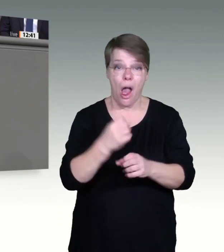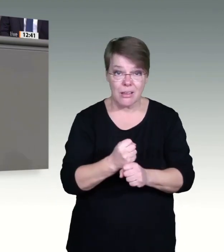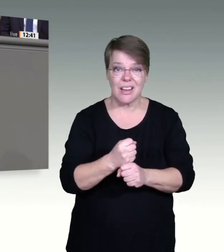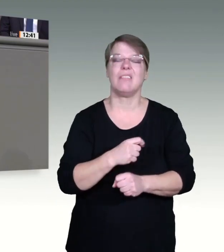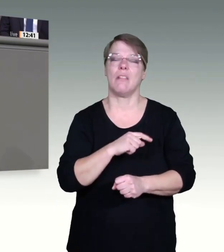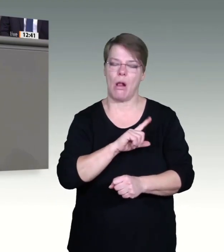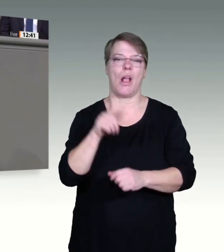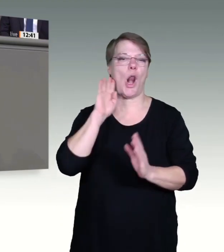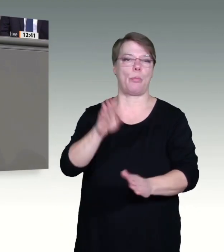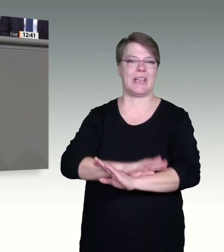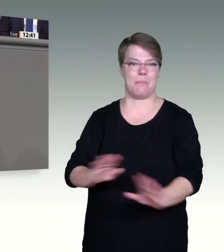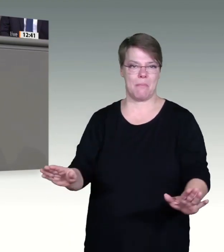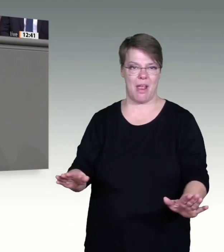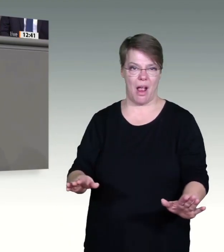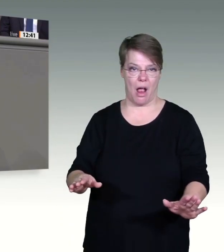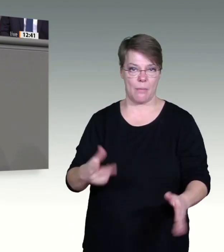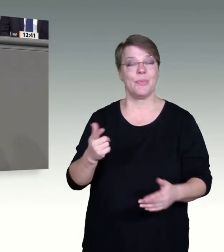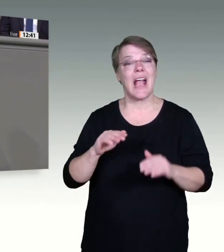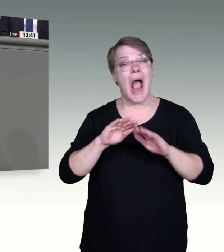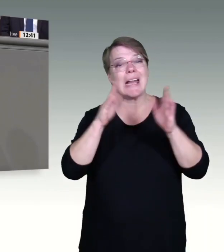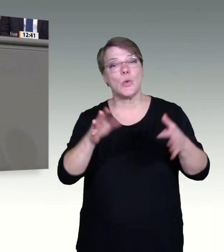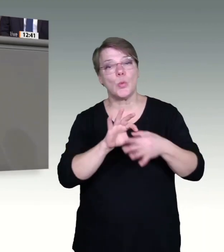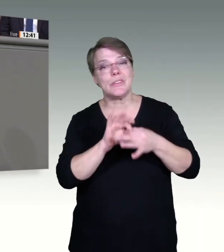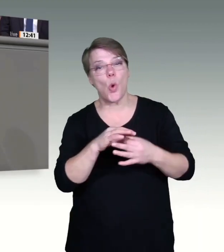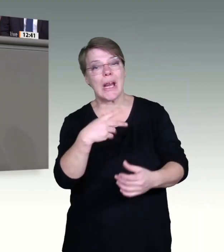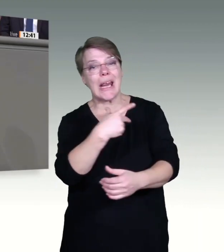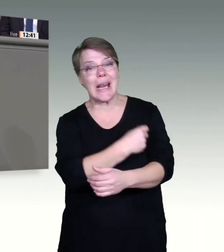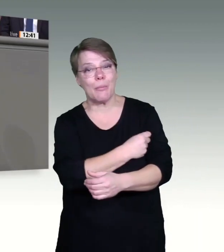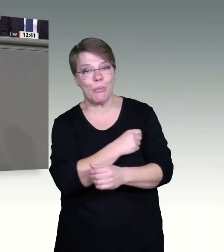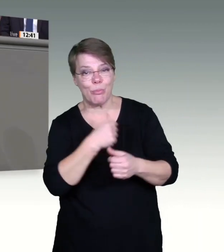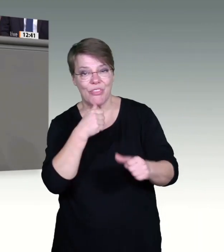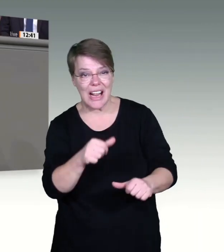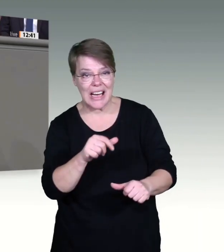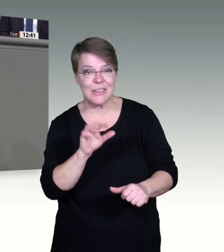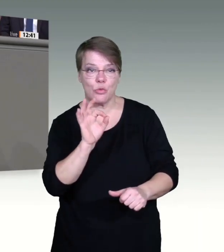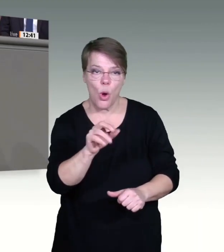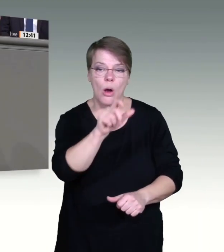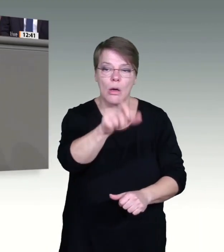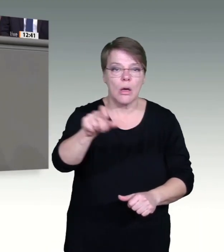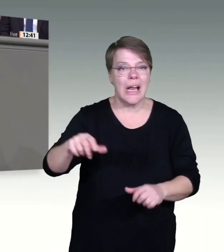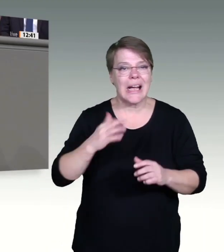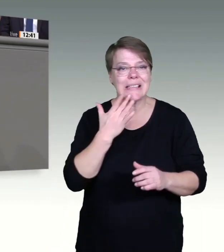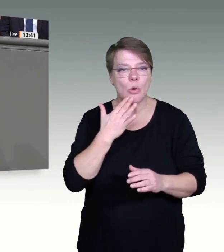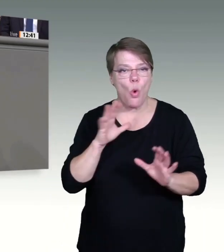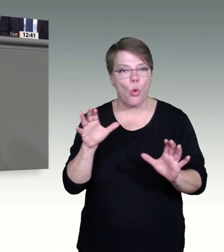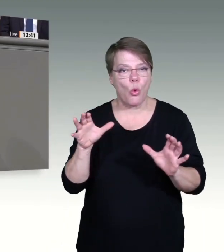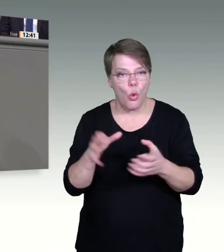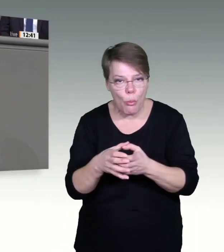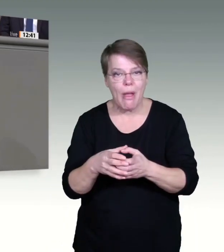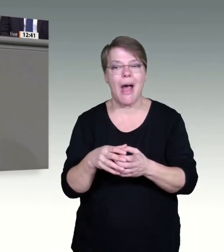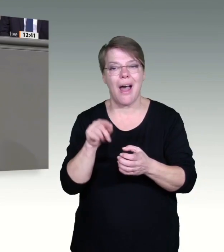Pflegekräfte, insbesondere die Pflegekräfte, endlich das Signal, das die Bundesregierung verstanden hat. Und deswegen